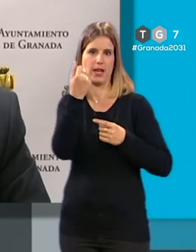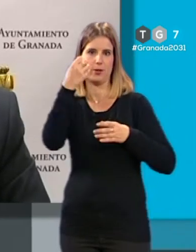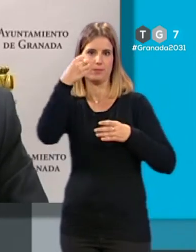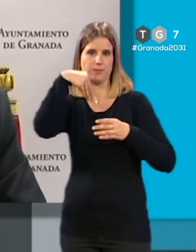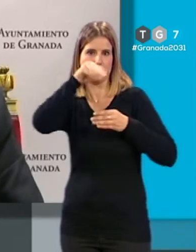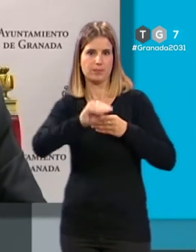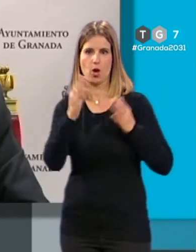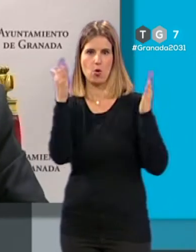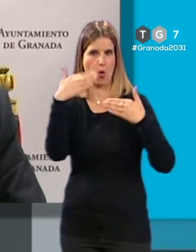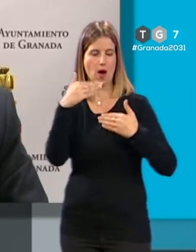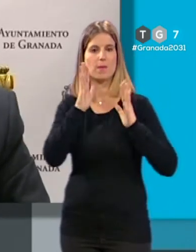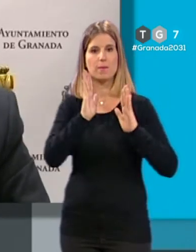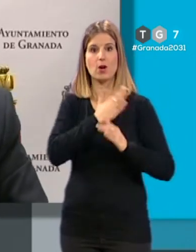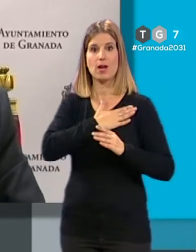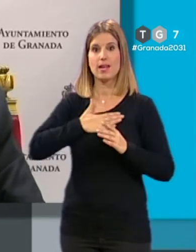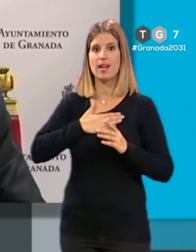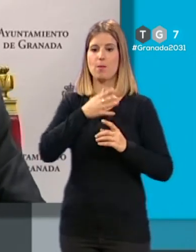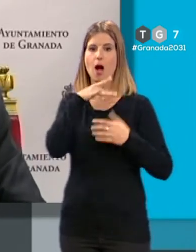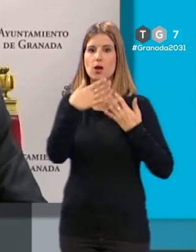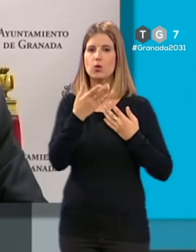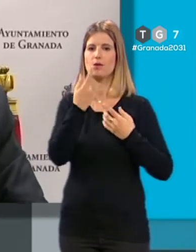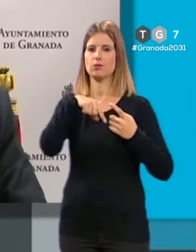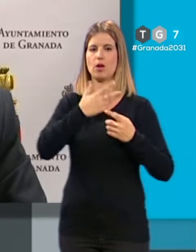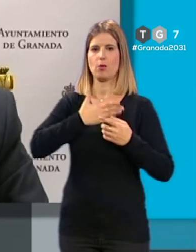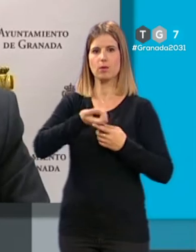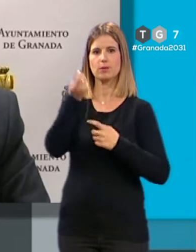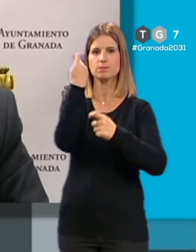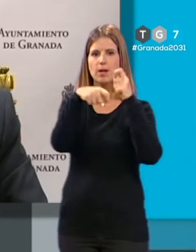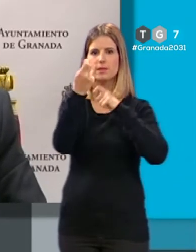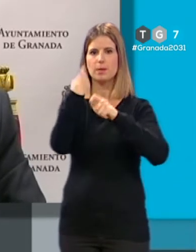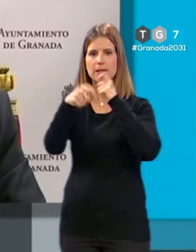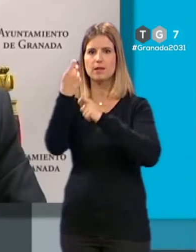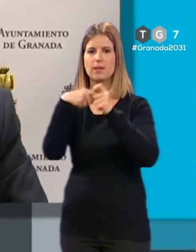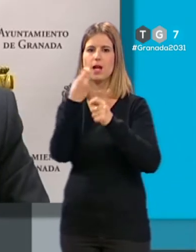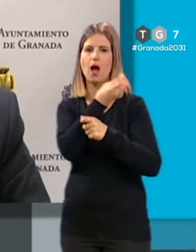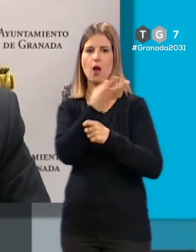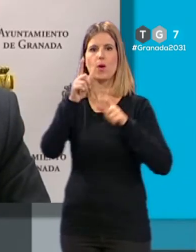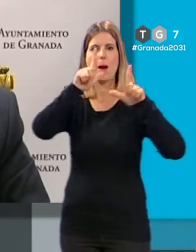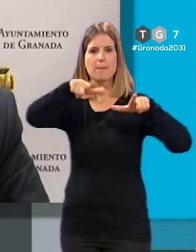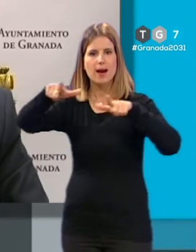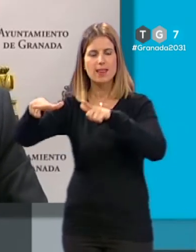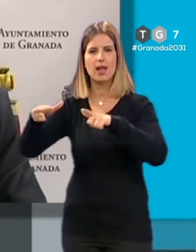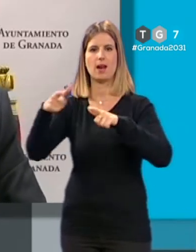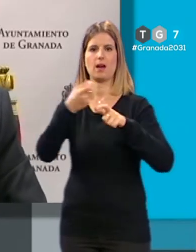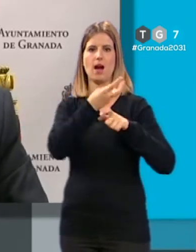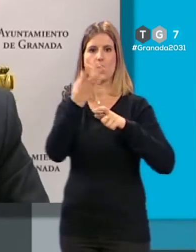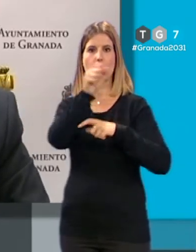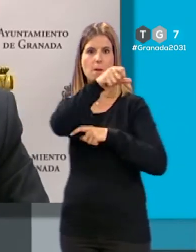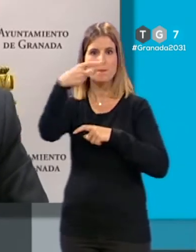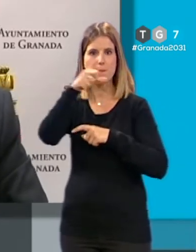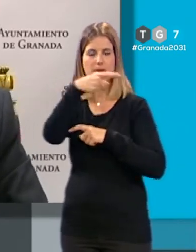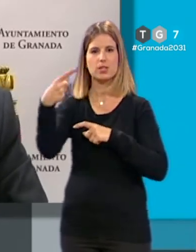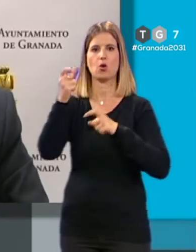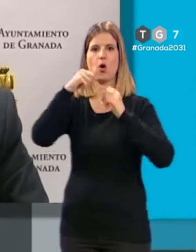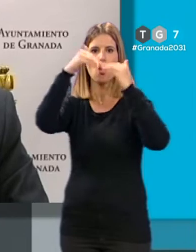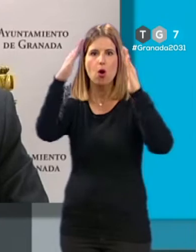creemos que con la venta de activos que se está produciendo, con la venta de determinadas parcelas, con la venta de pisos, con la venta de